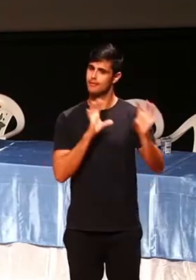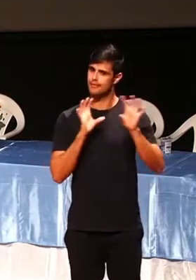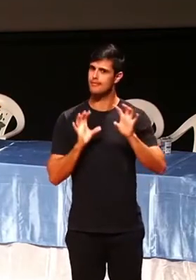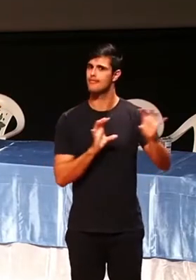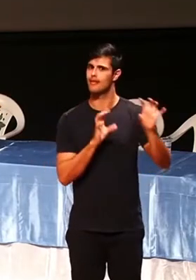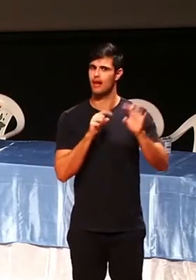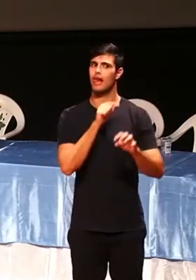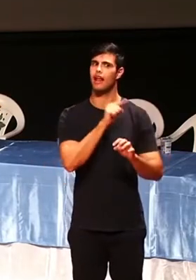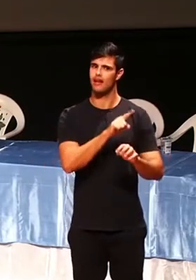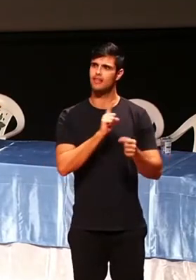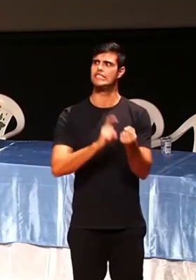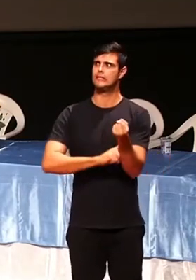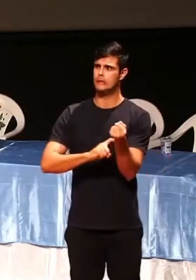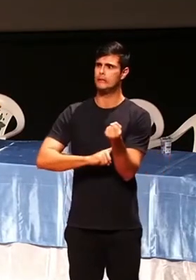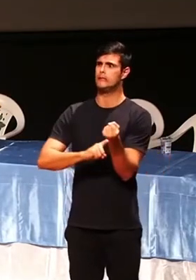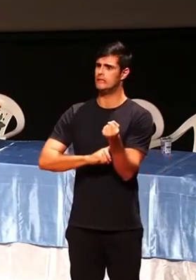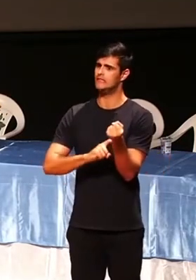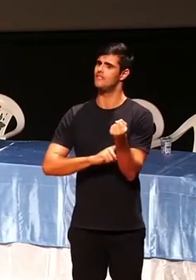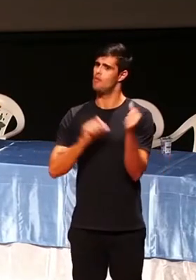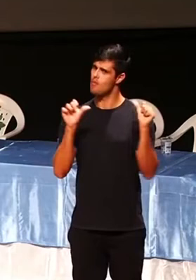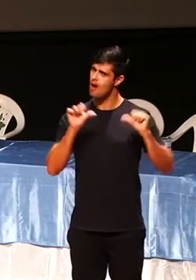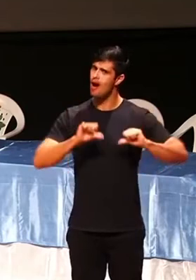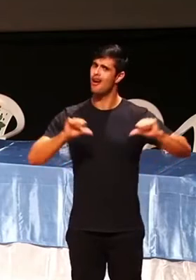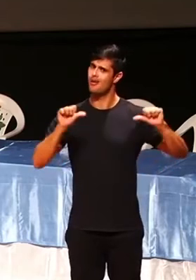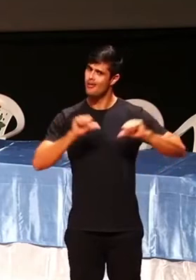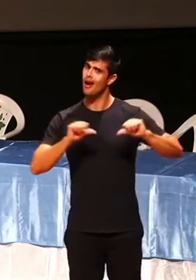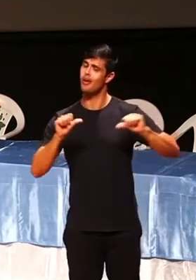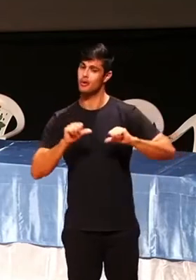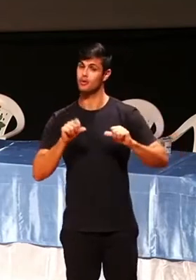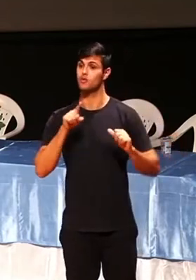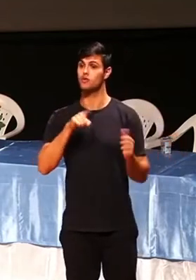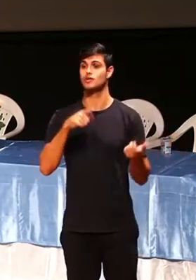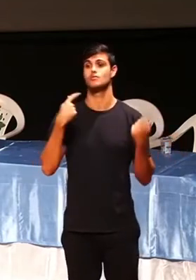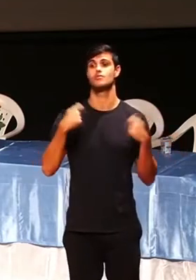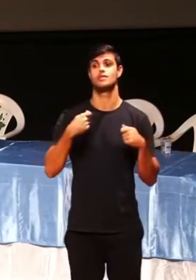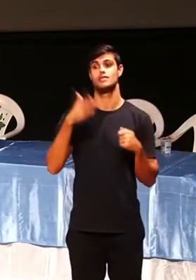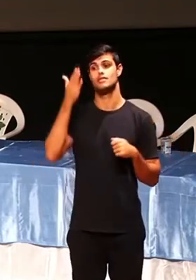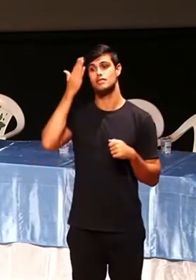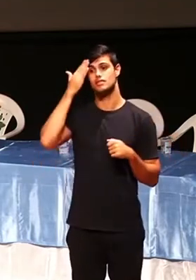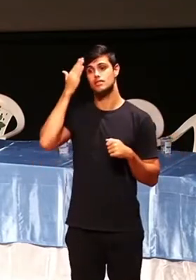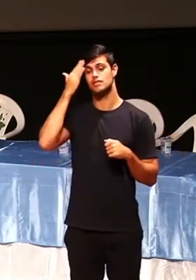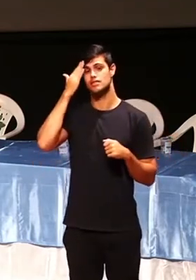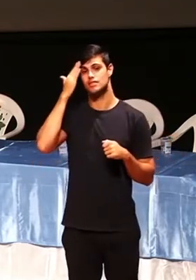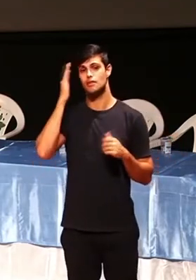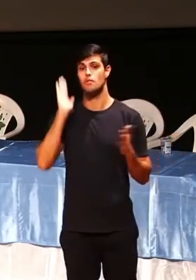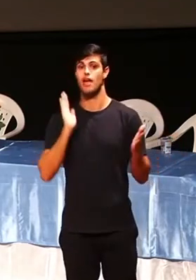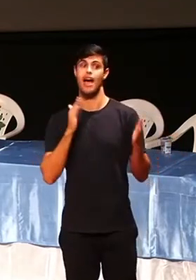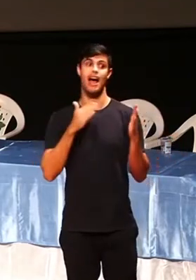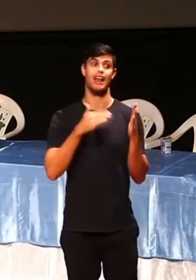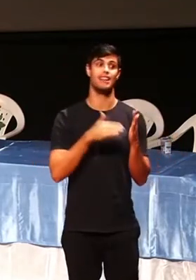ficando nervosa. Então, saiba até onde você pode chegar e se você pode chegar.